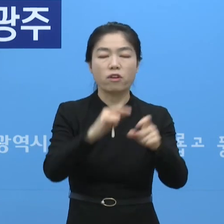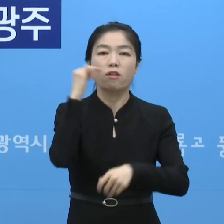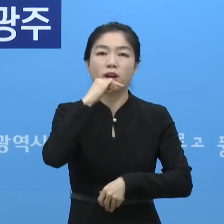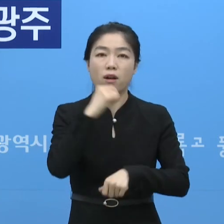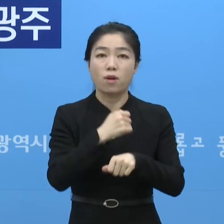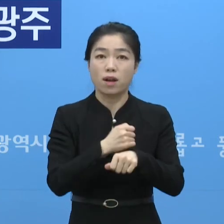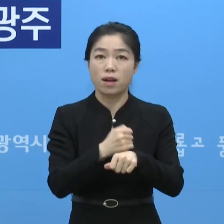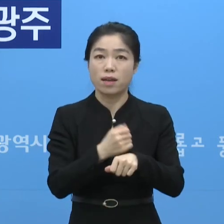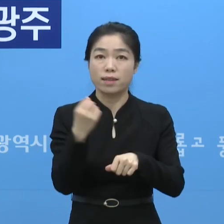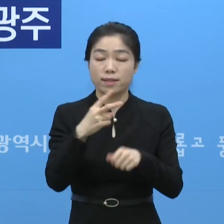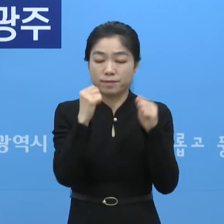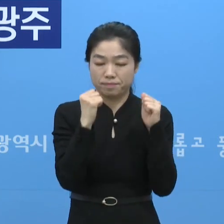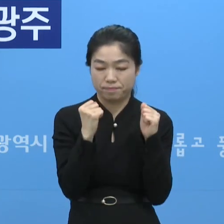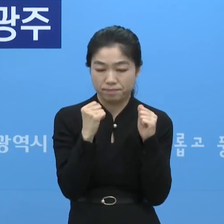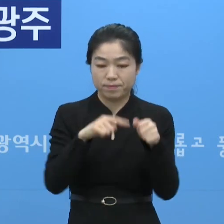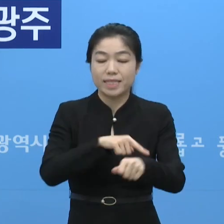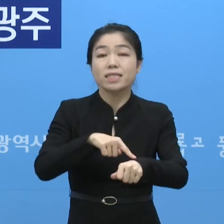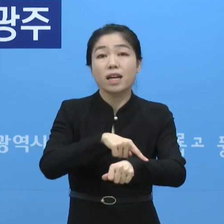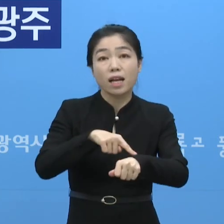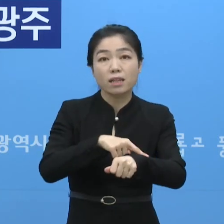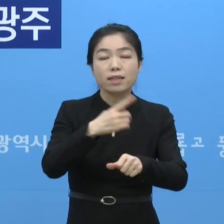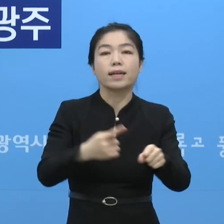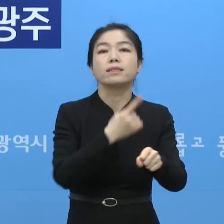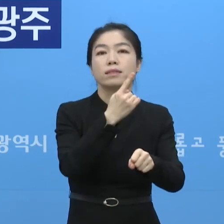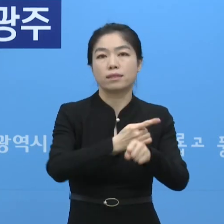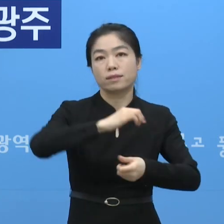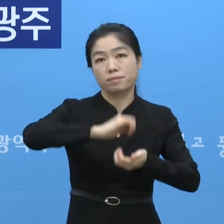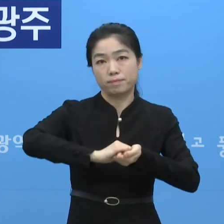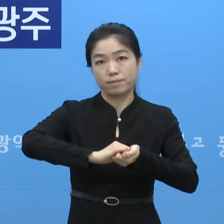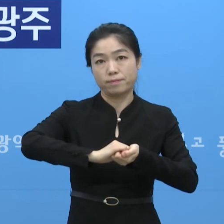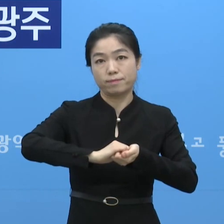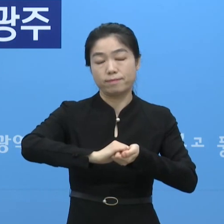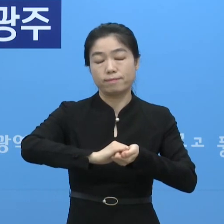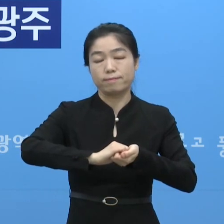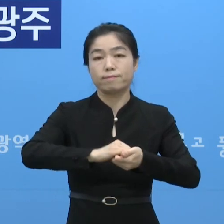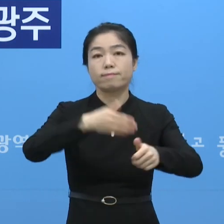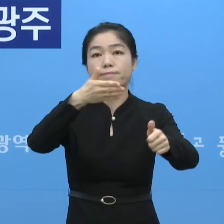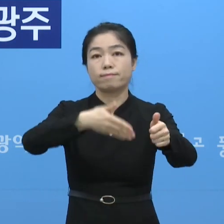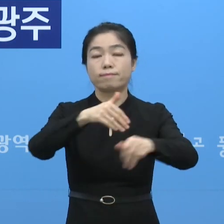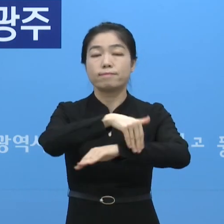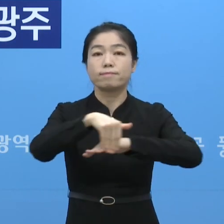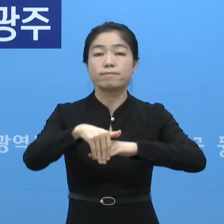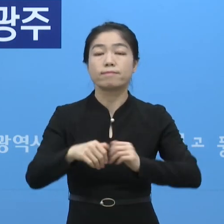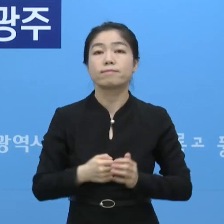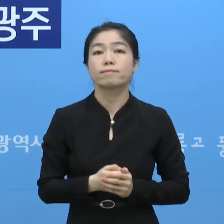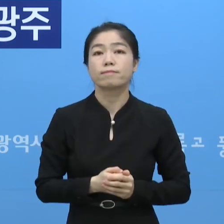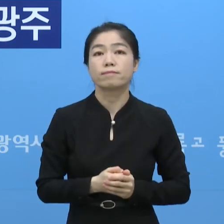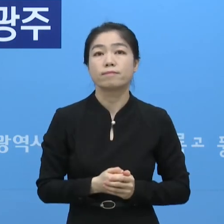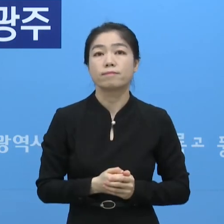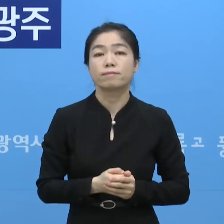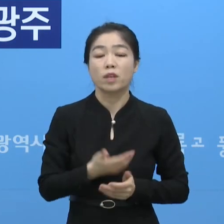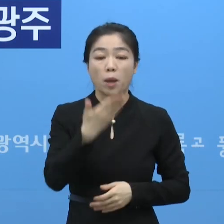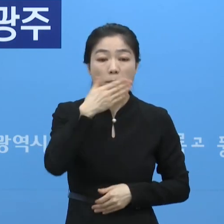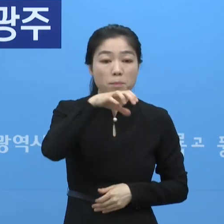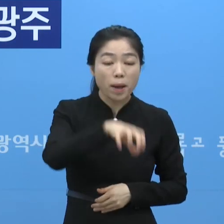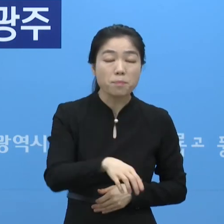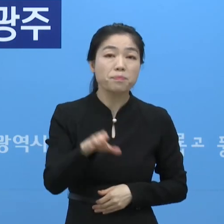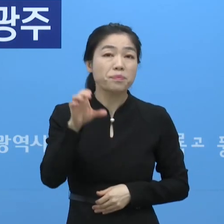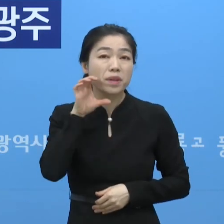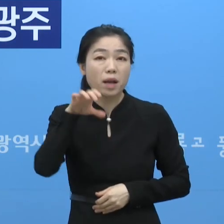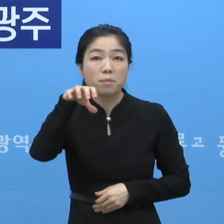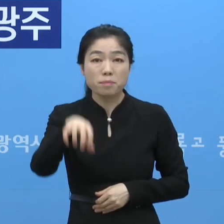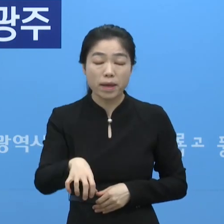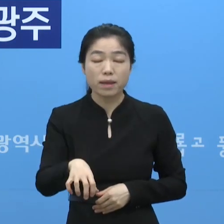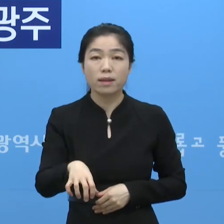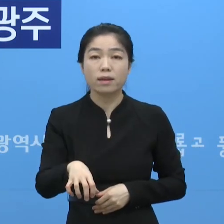강화하고 머무르는 시간도 한 시간으로 제한할 것을 강력 공고할 예정입니다. 이 부분은 식당, 카페는